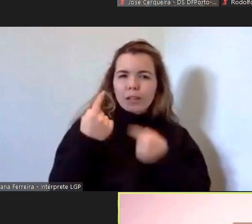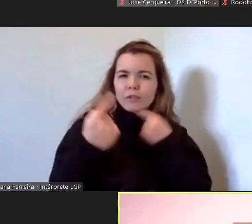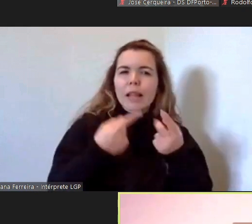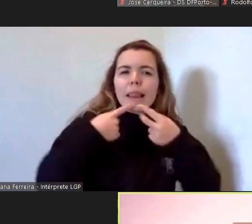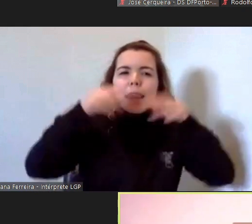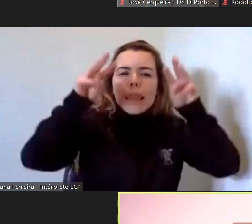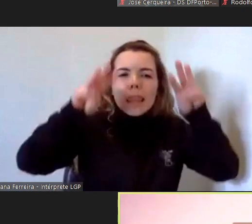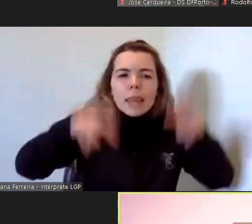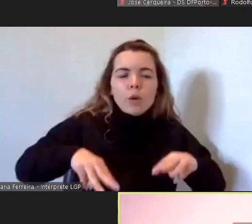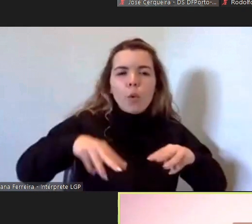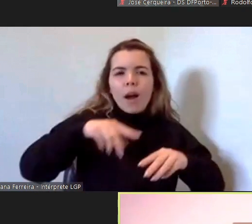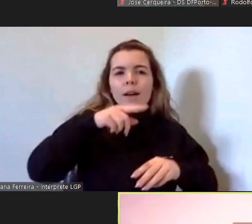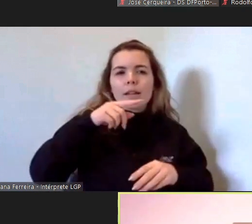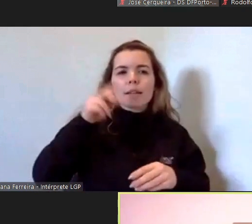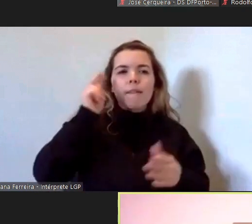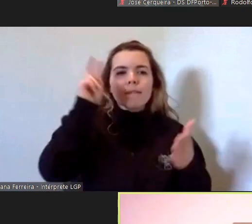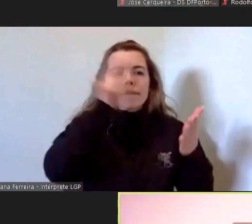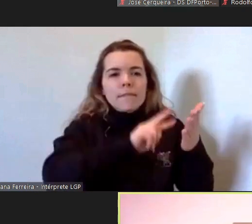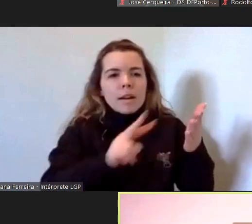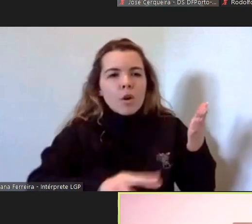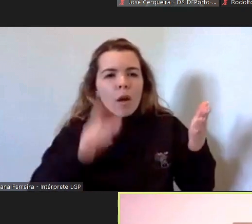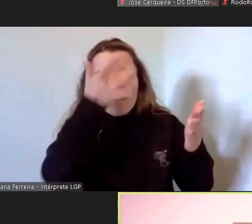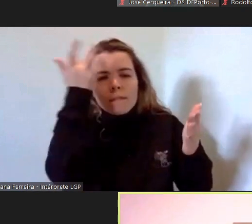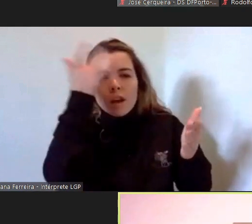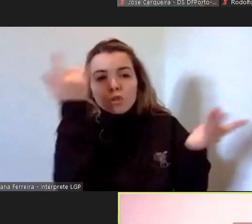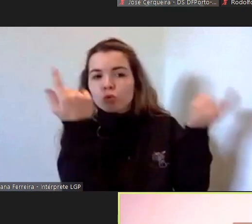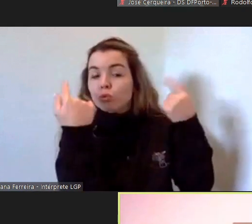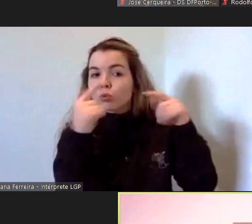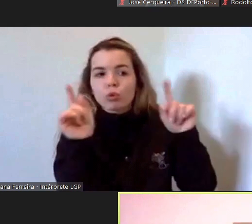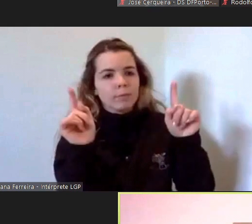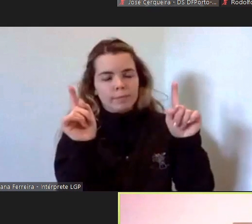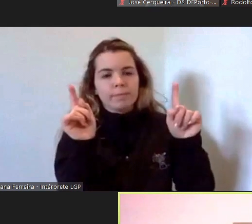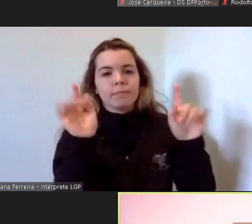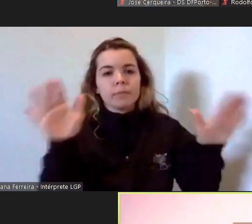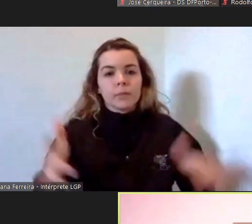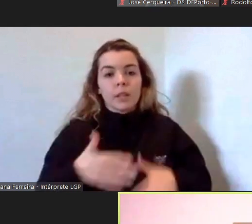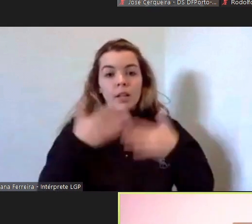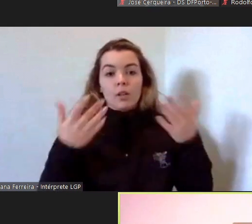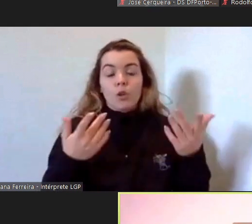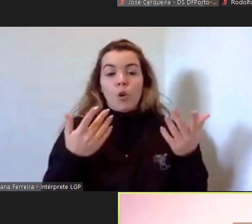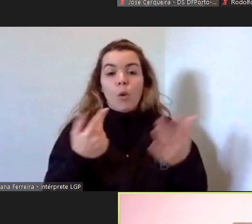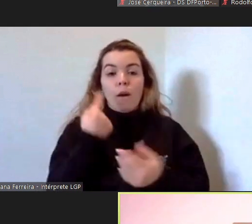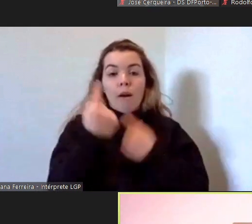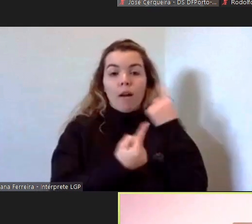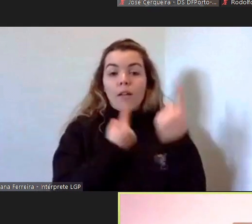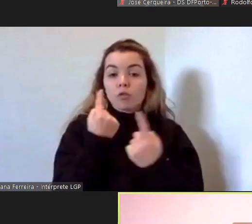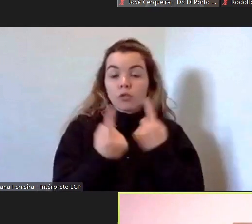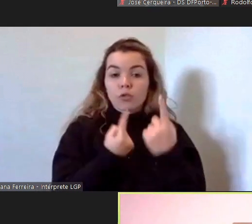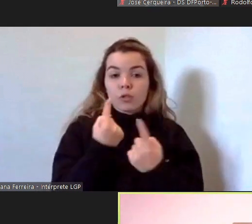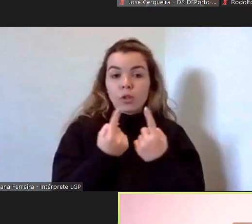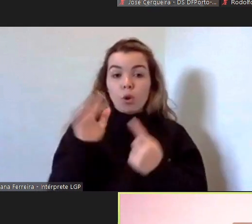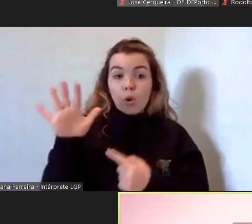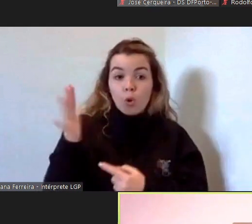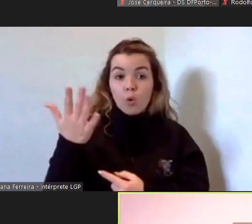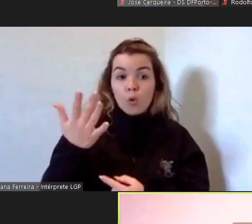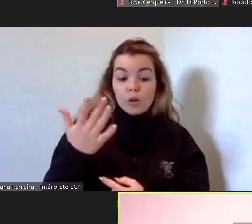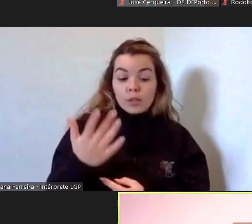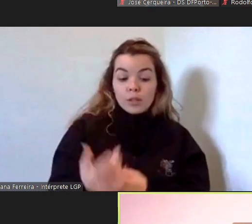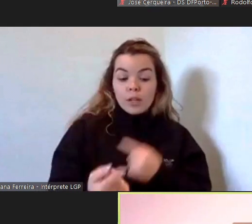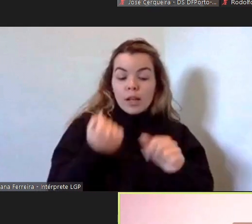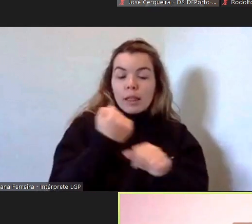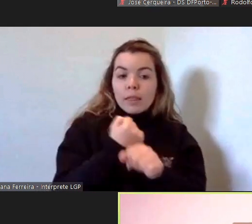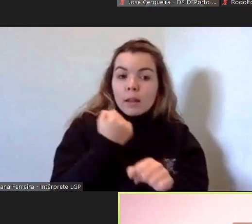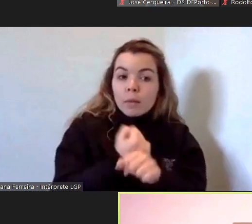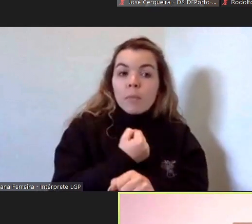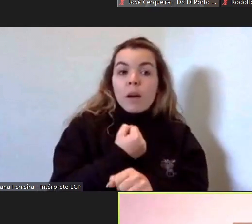é facilmente perceptível para estas pessoas e às às vezes quando recorrem a serviços